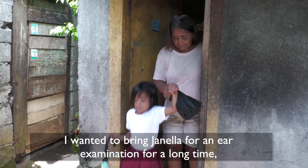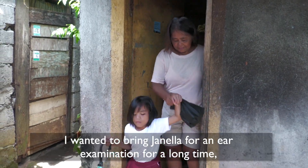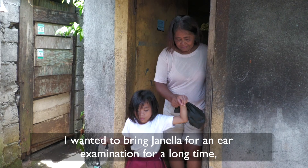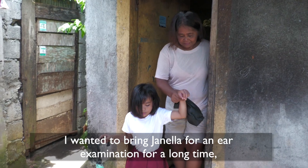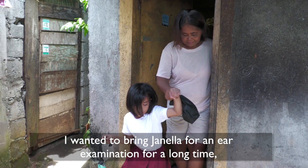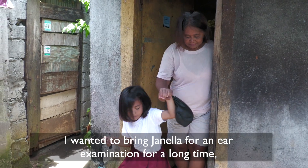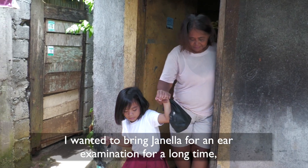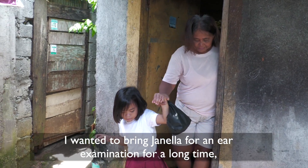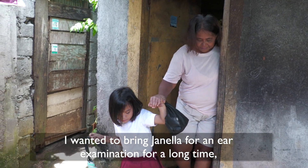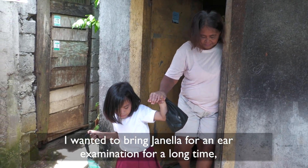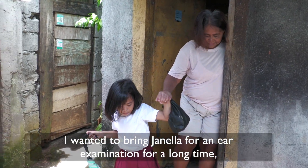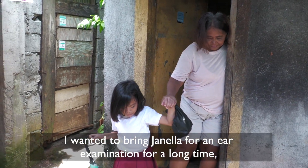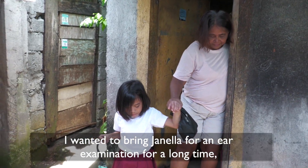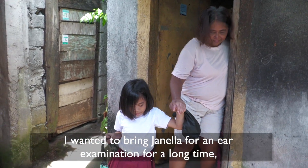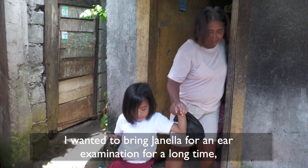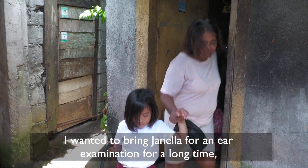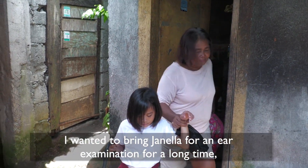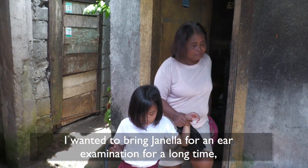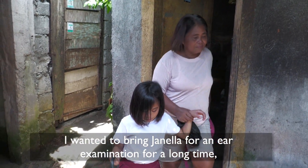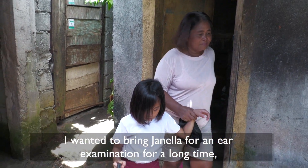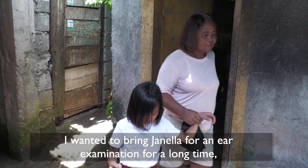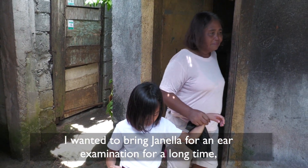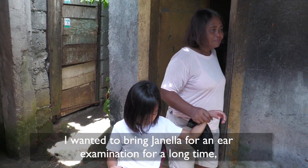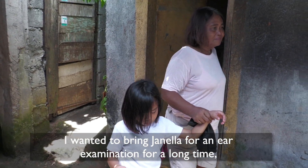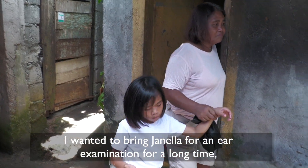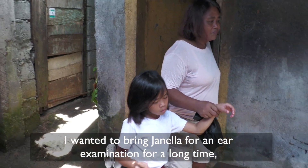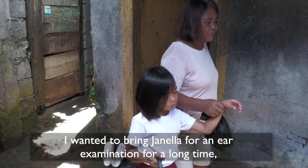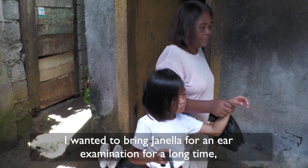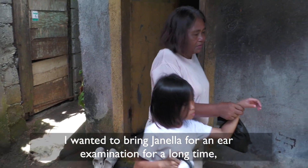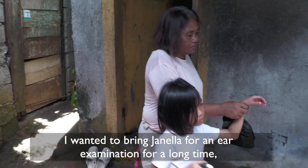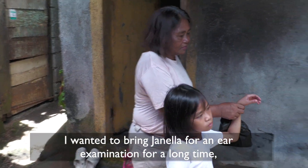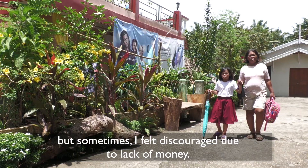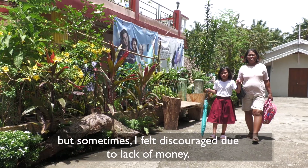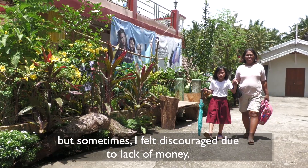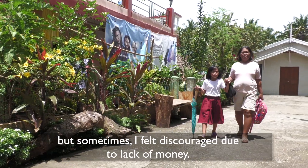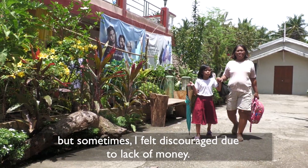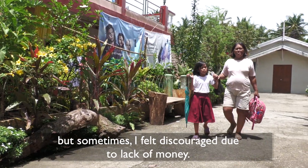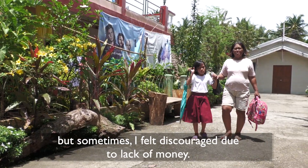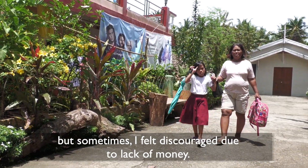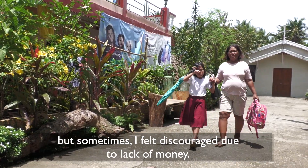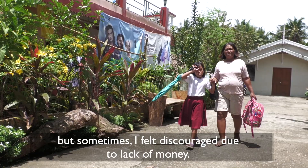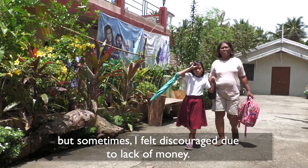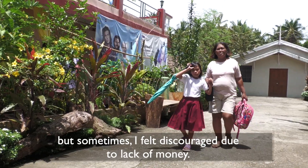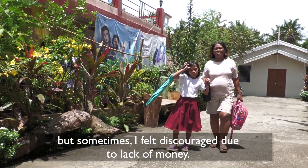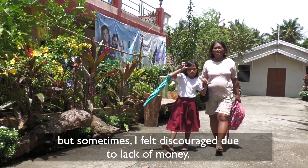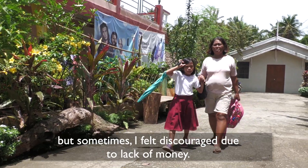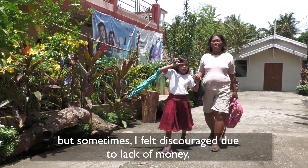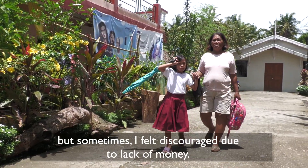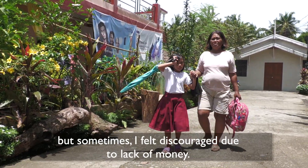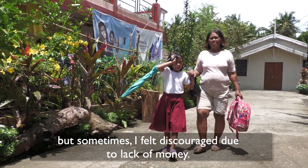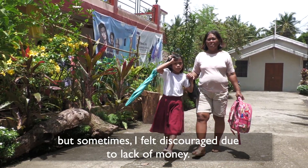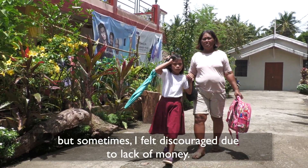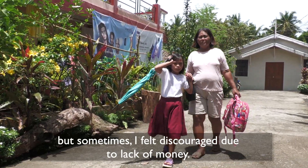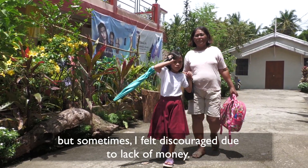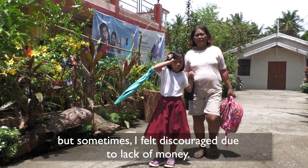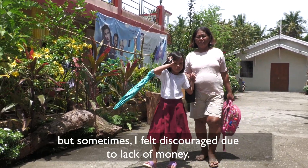Matagal na sana yan na ipapaano ko, kasi lang parang nahinahan din ang loob kasi